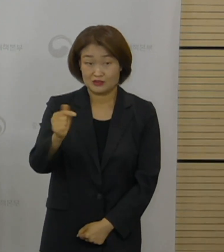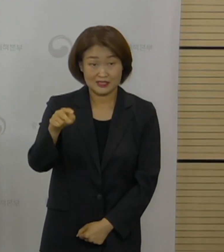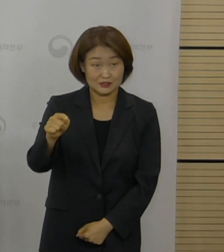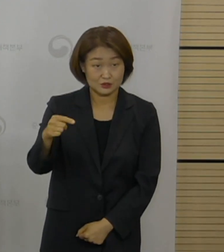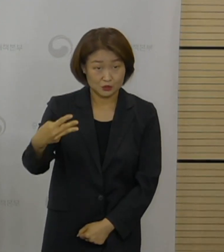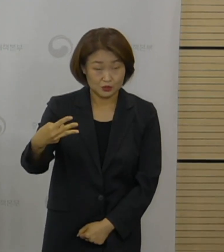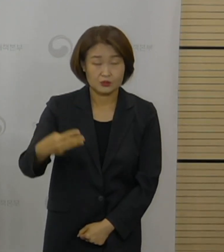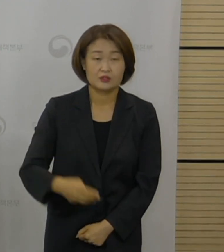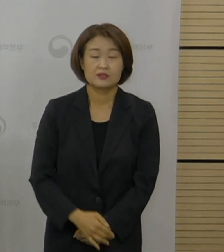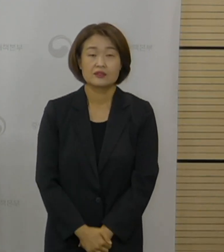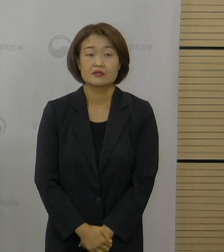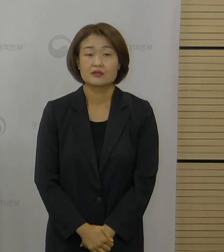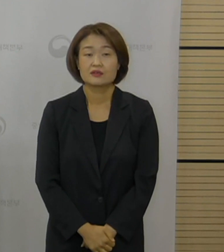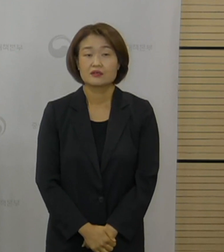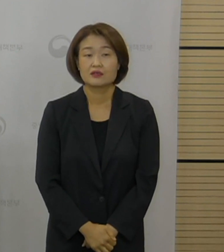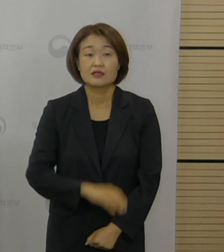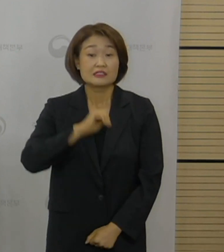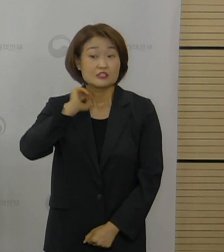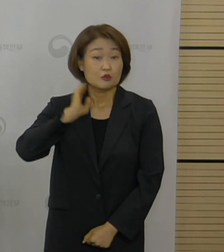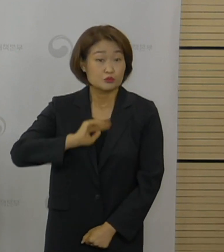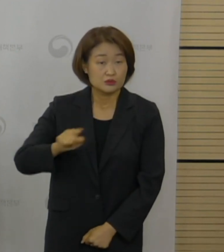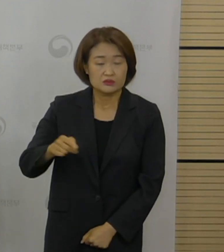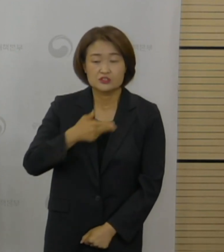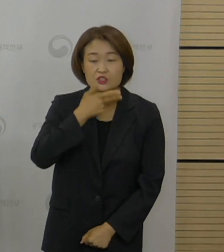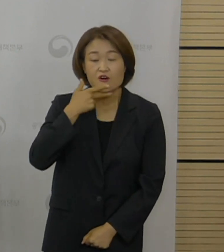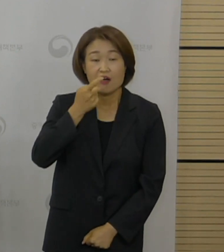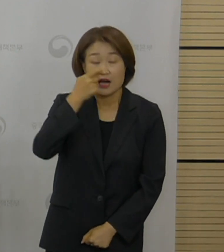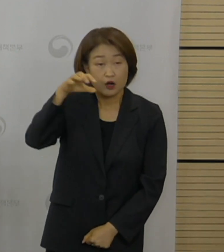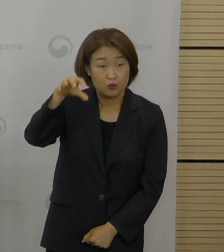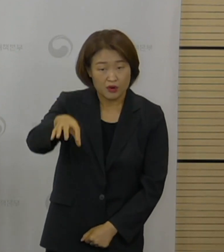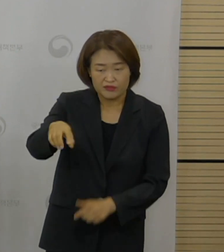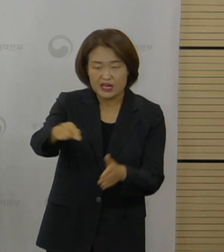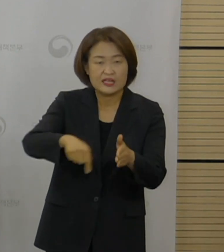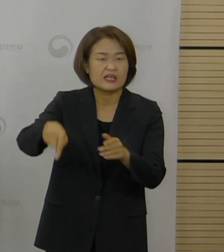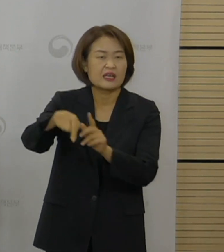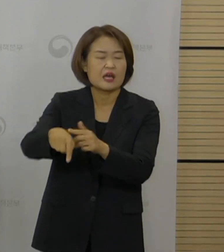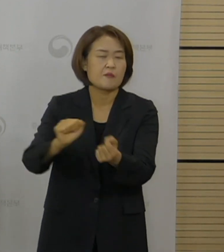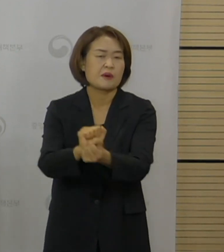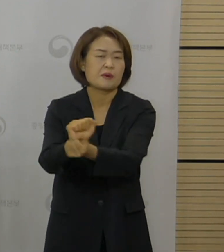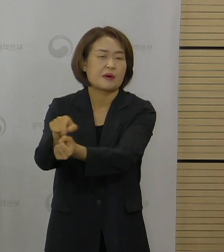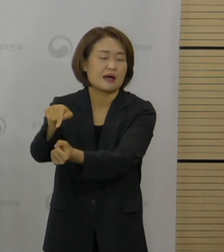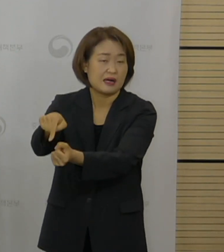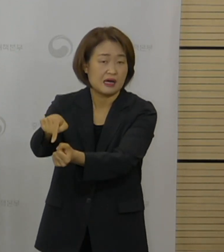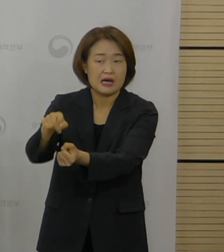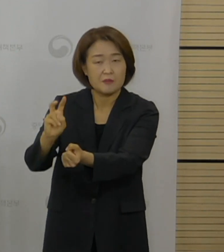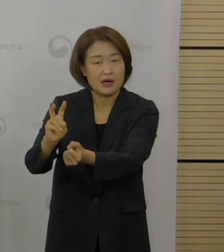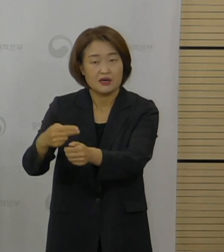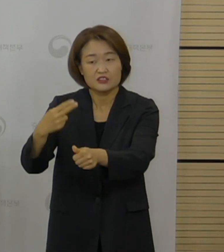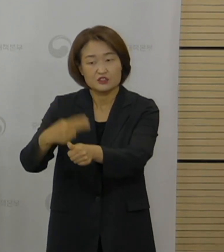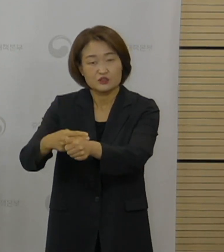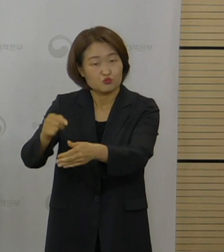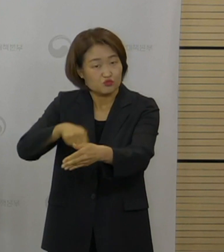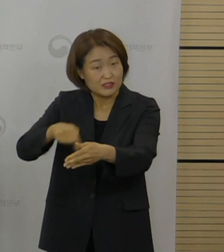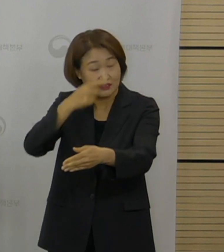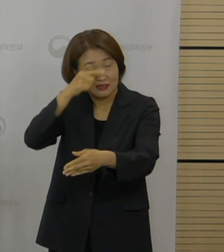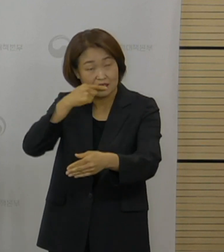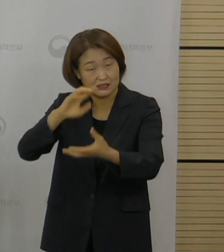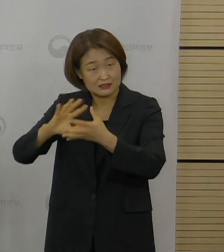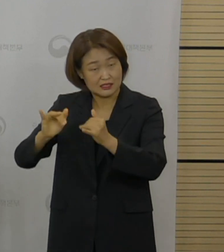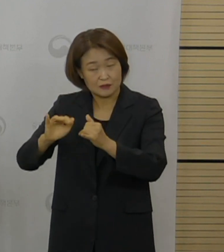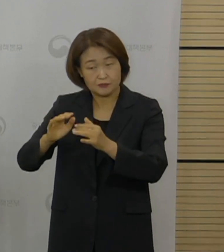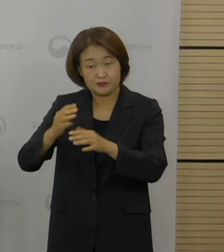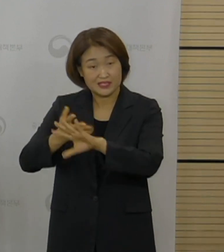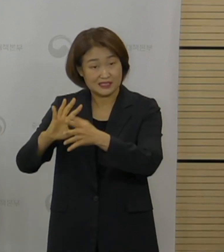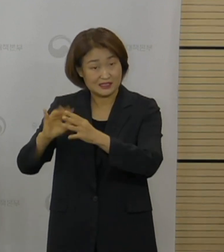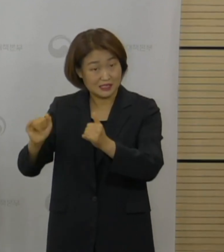기자님도 의정부 어학원발 집단 감염과 관련해서 외국인 강사 등 변이 바이러스 여부를 확인하고 있는지